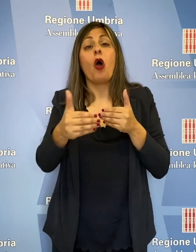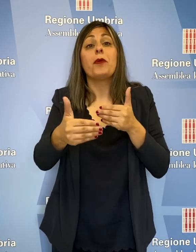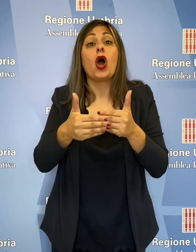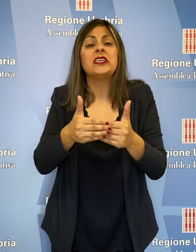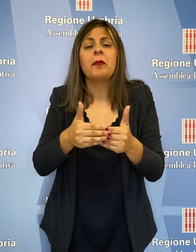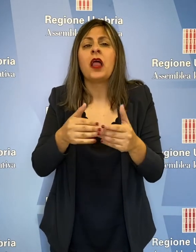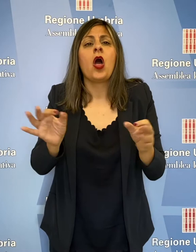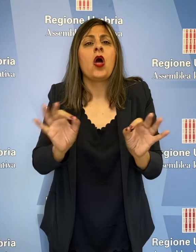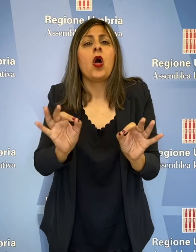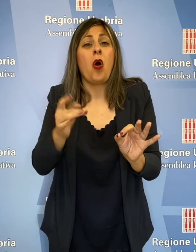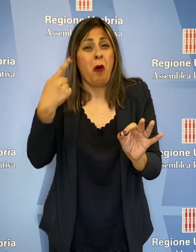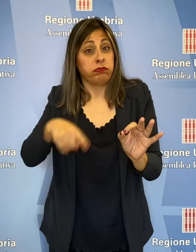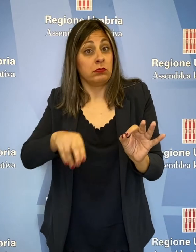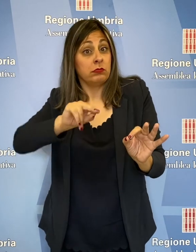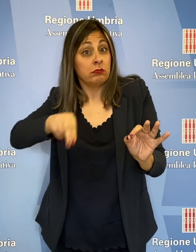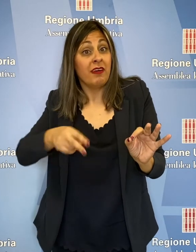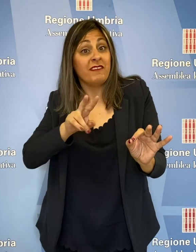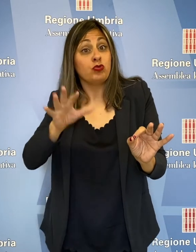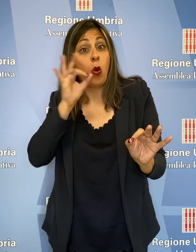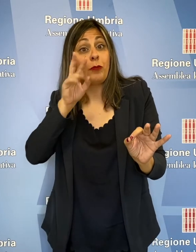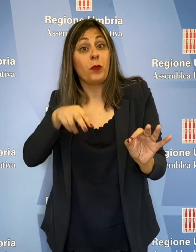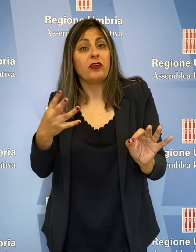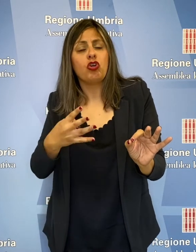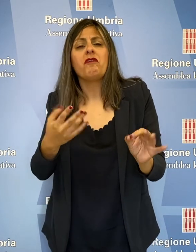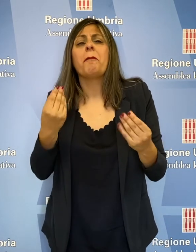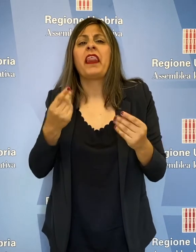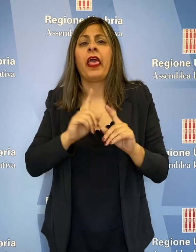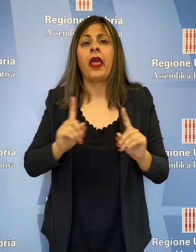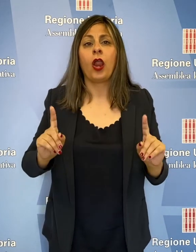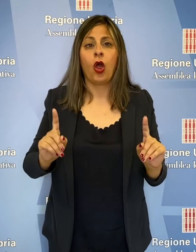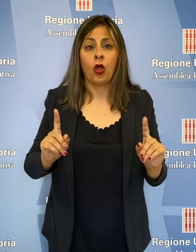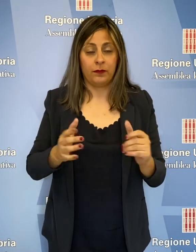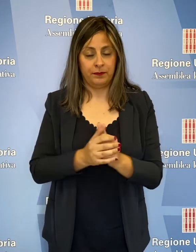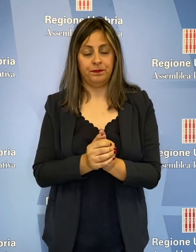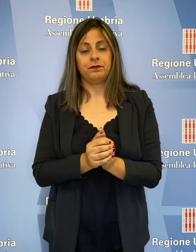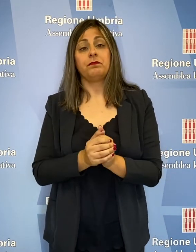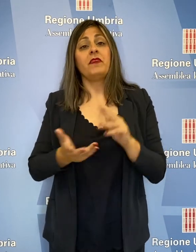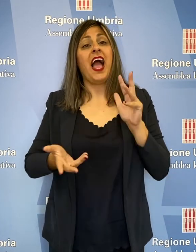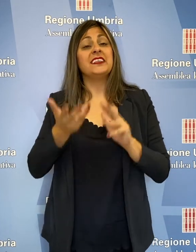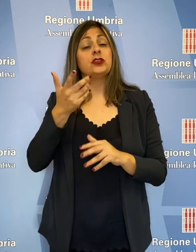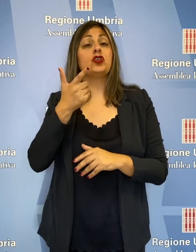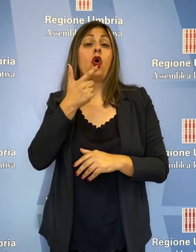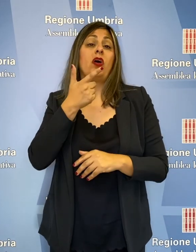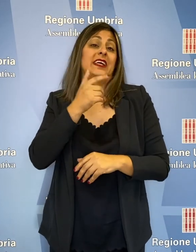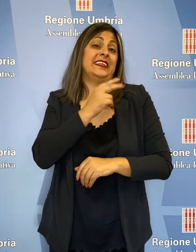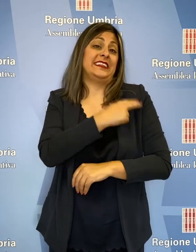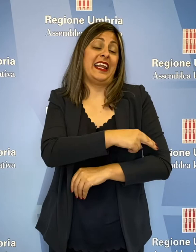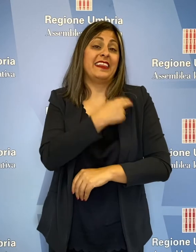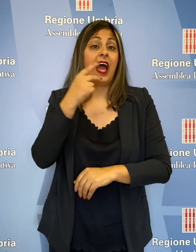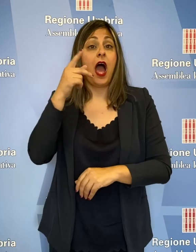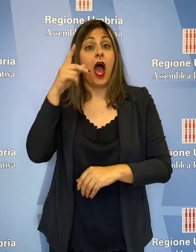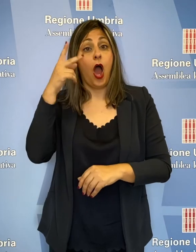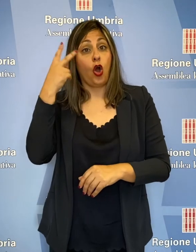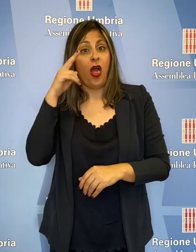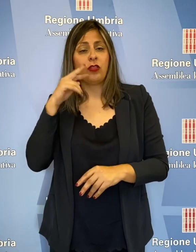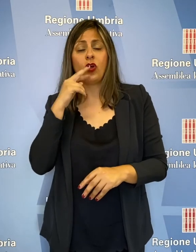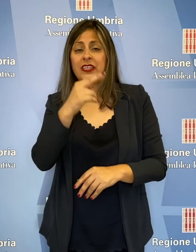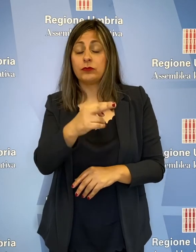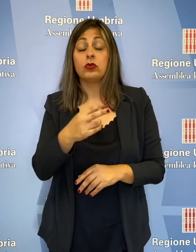2019. L'assessore alla sanità Luca Coletto ha risposto che nella fase 3 rispetto ai CUP ed altri servizi pubblici sono